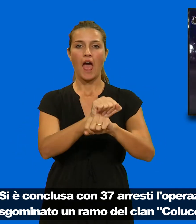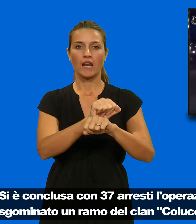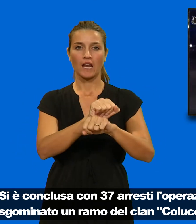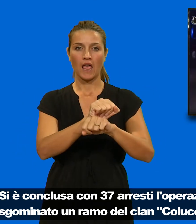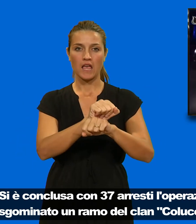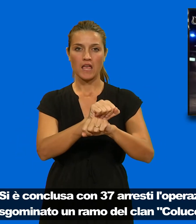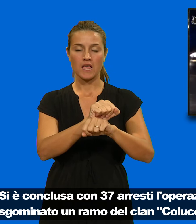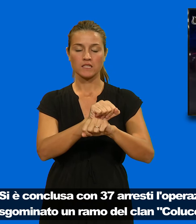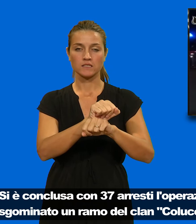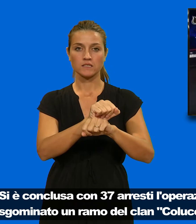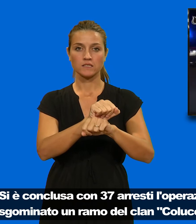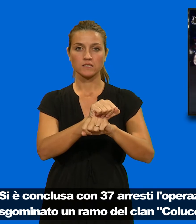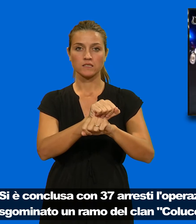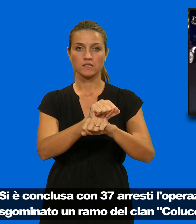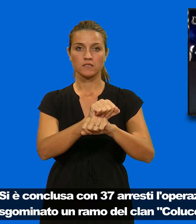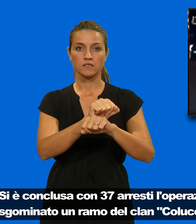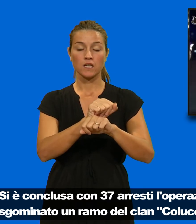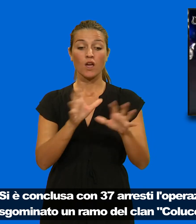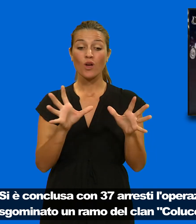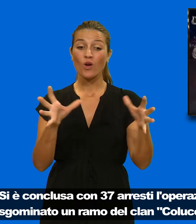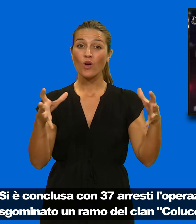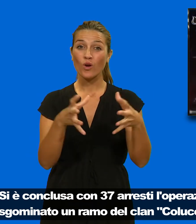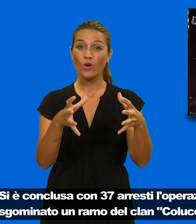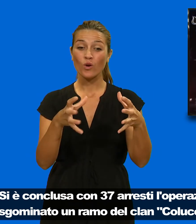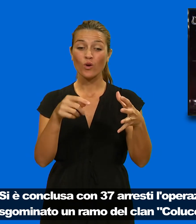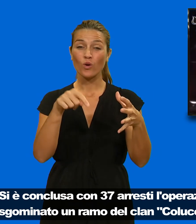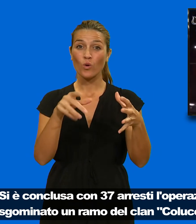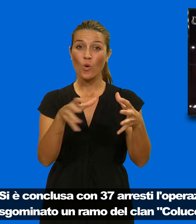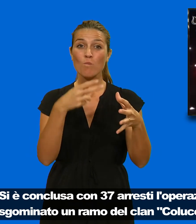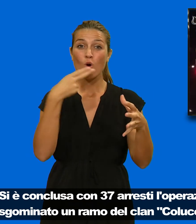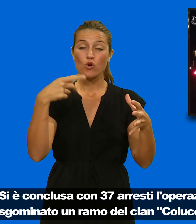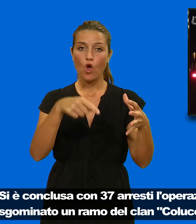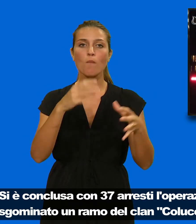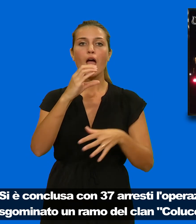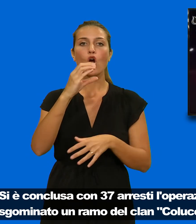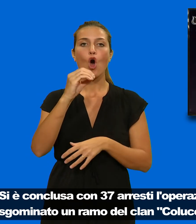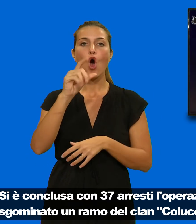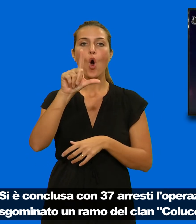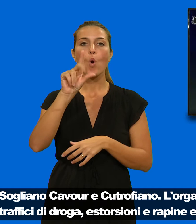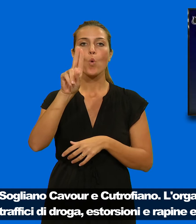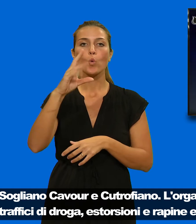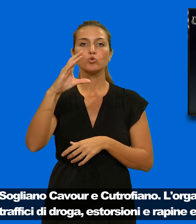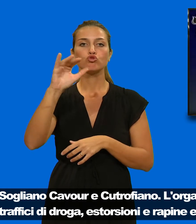sgominato un ramo del clan Coluccia, attivo nei comuni di Sogliano-Cavur